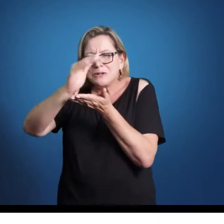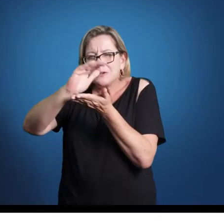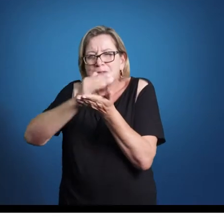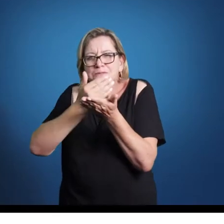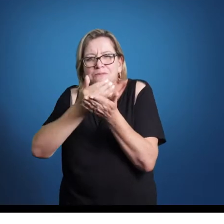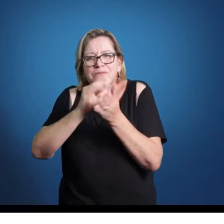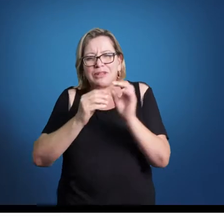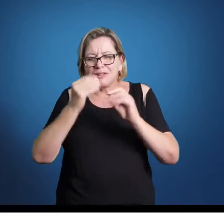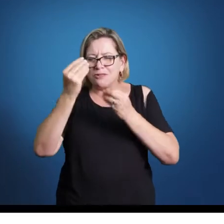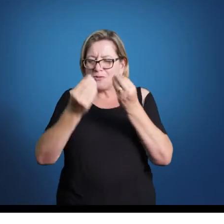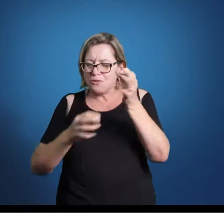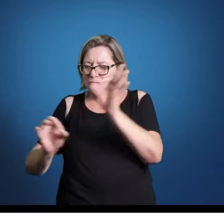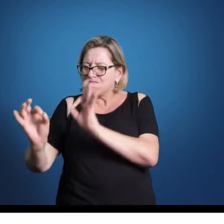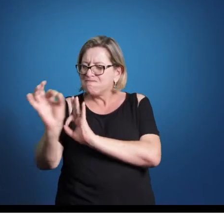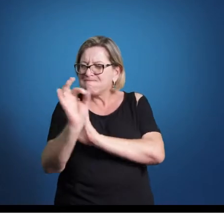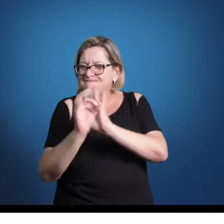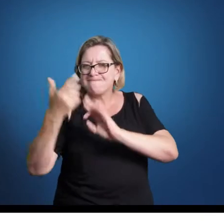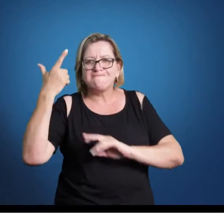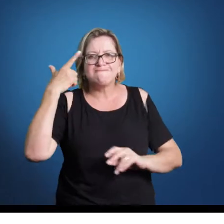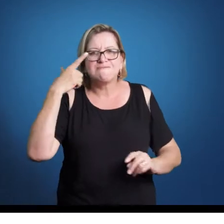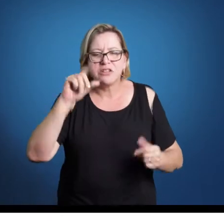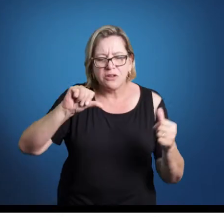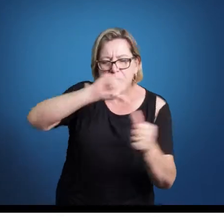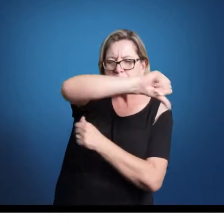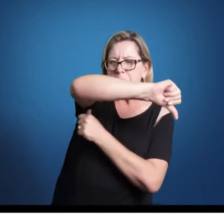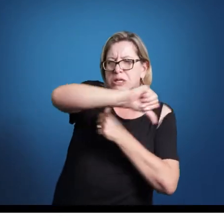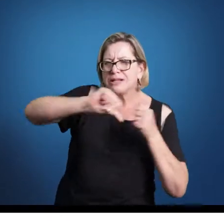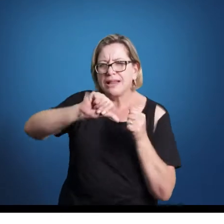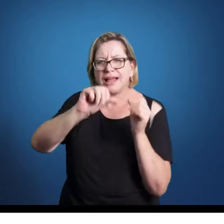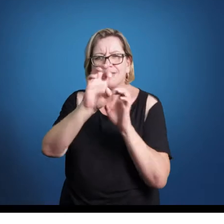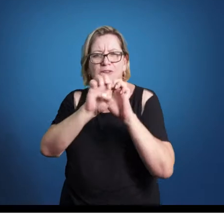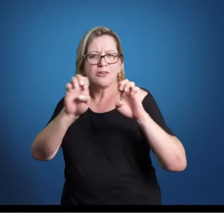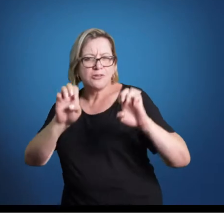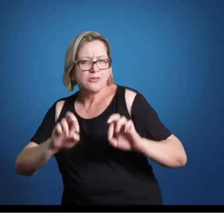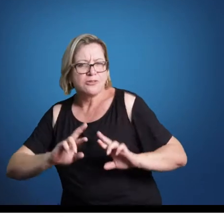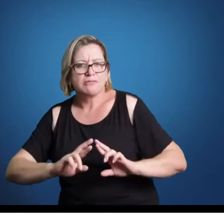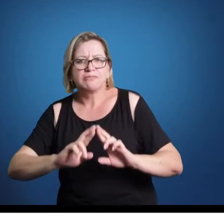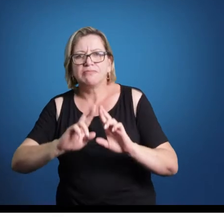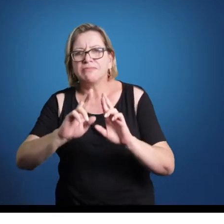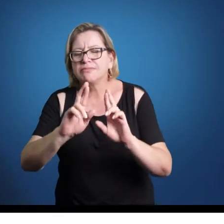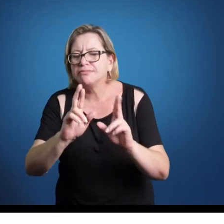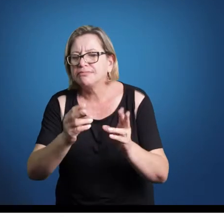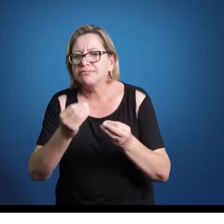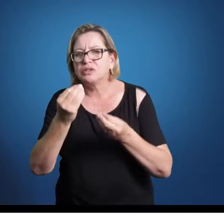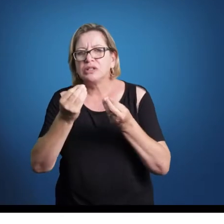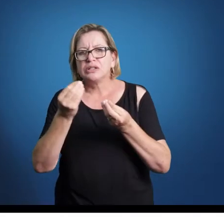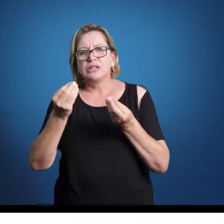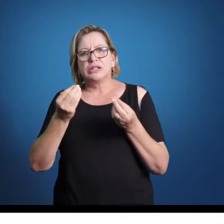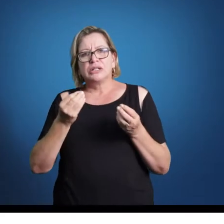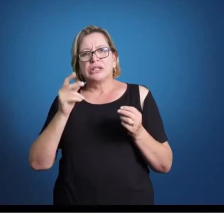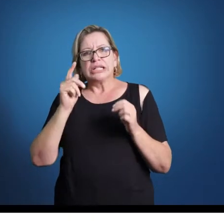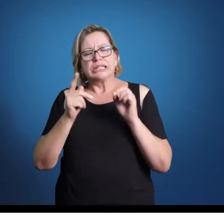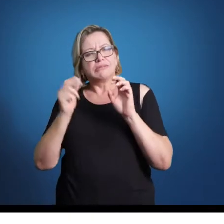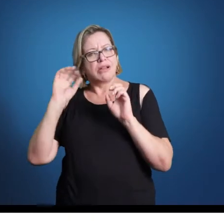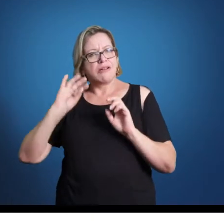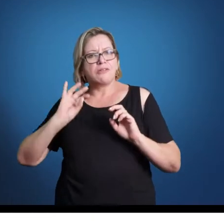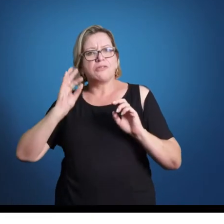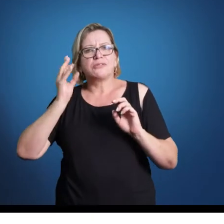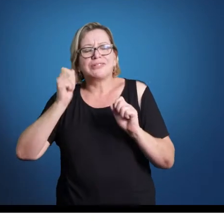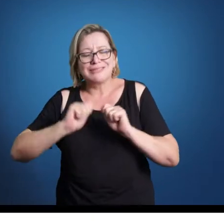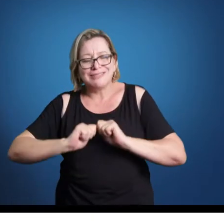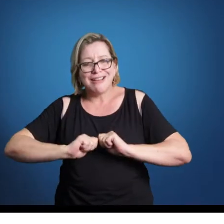recontinuados, recompilados, reorganizados, invertidos, reestruturados. Então, isso se dá